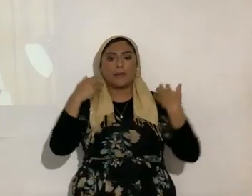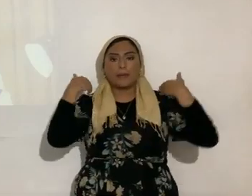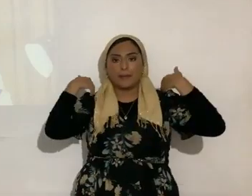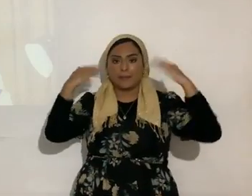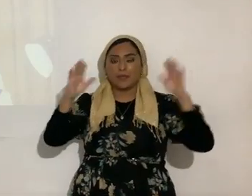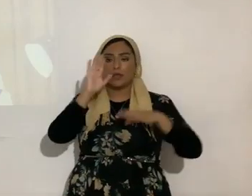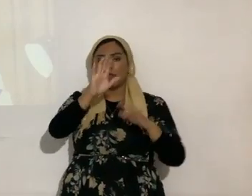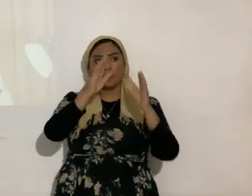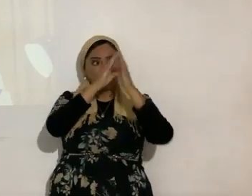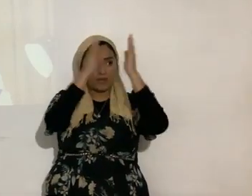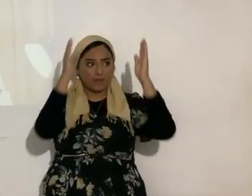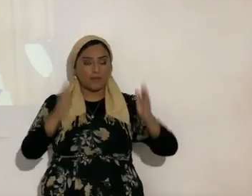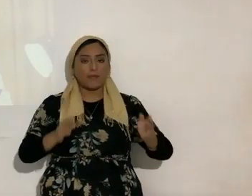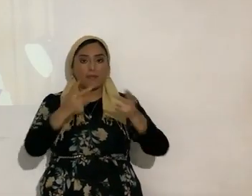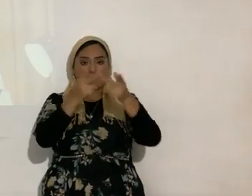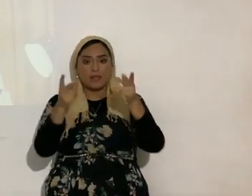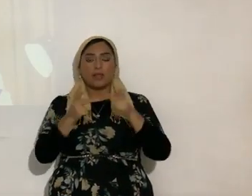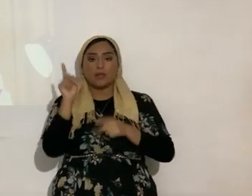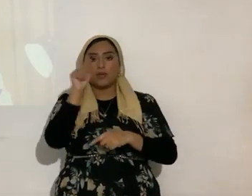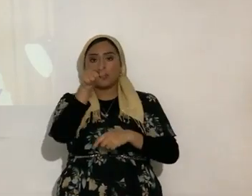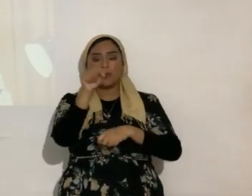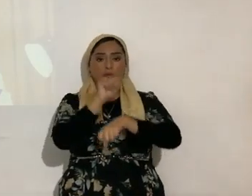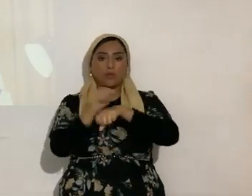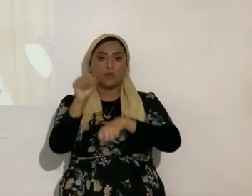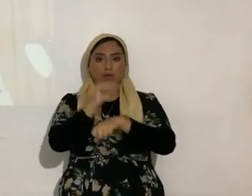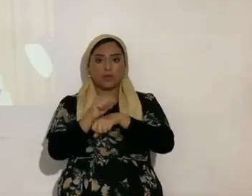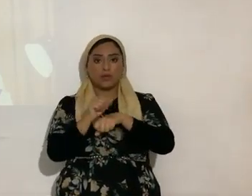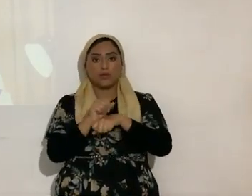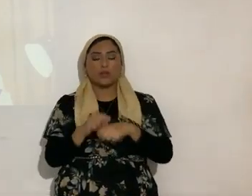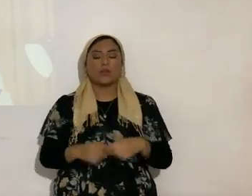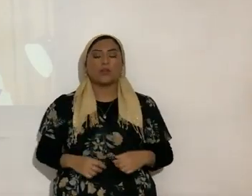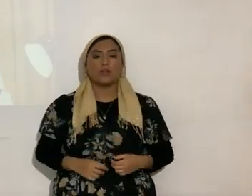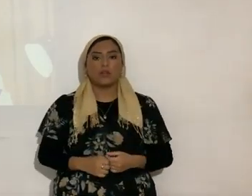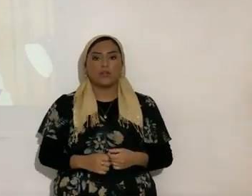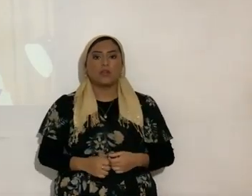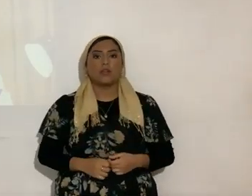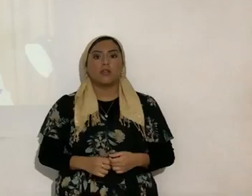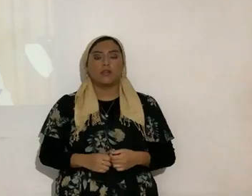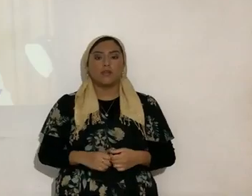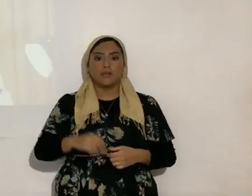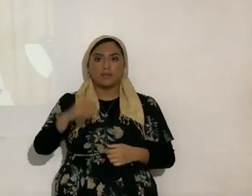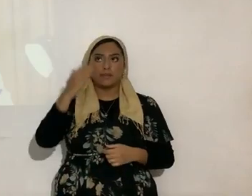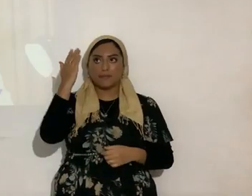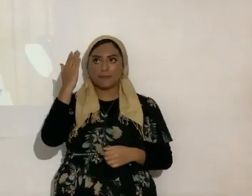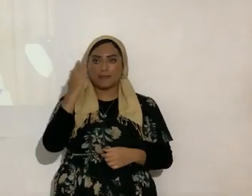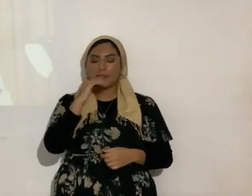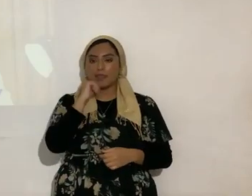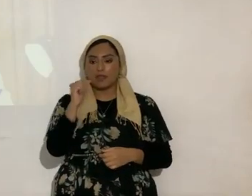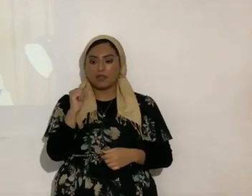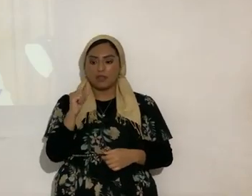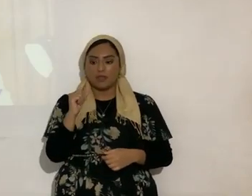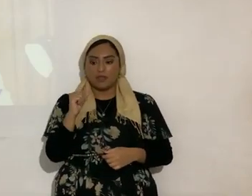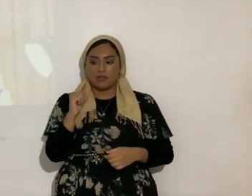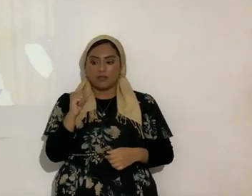tu casa al lugar donde trabajas aleluya te lo va él no él no es deudor de nadie ahora